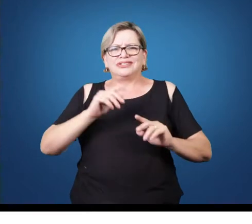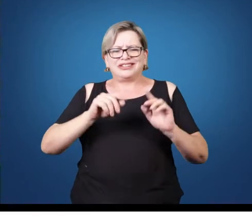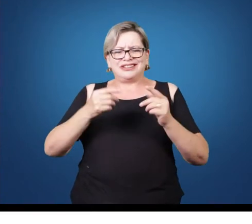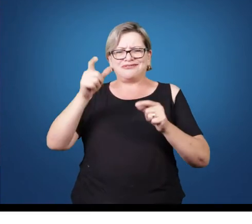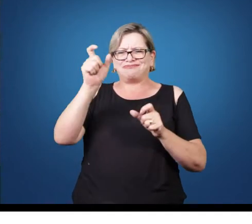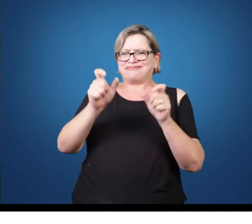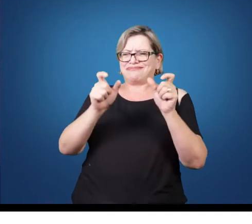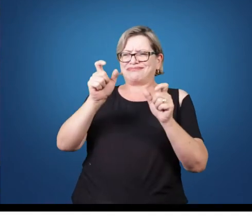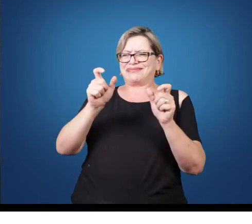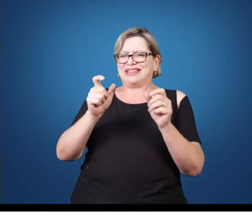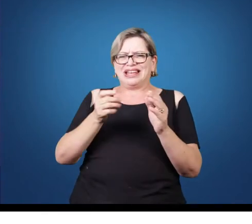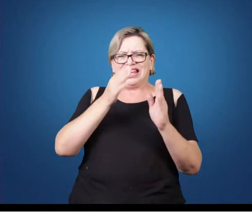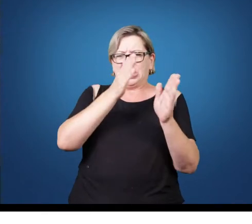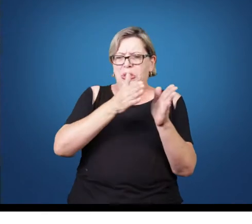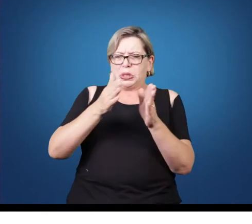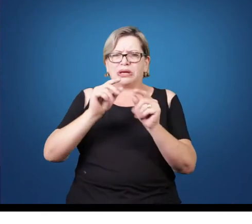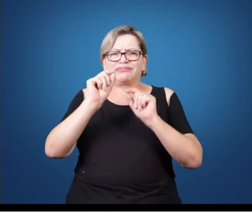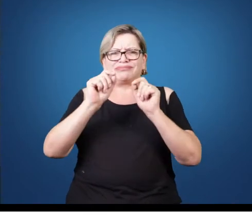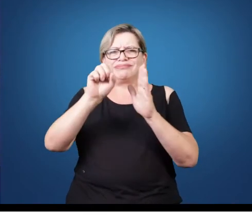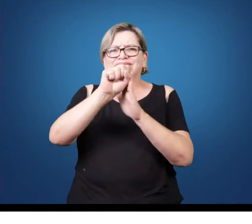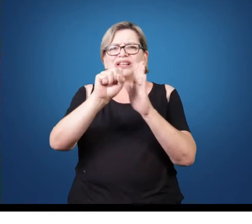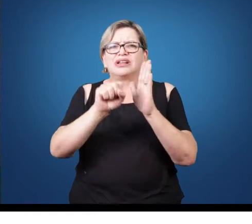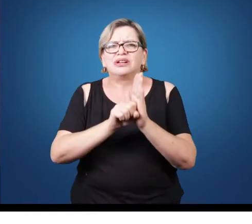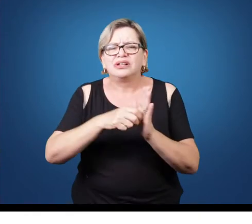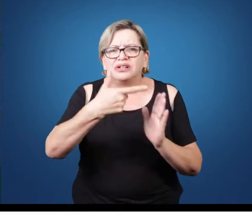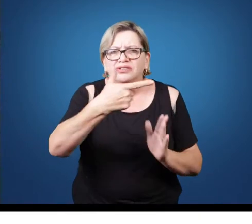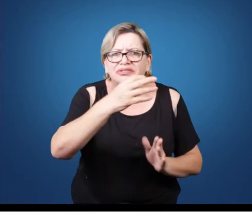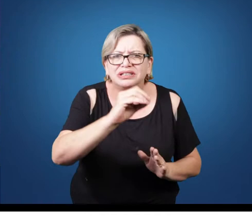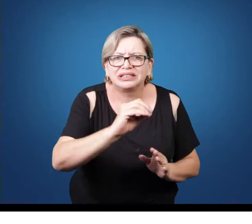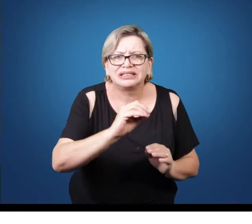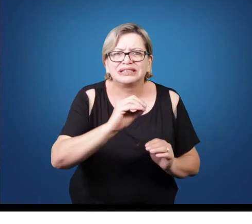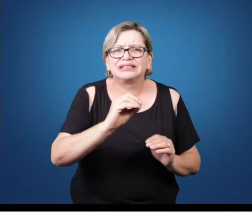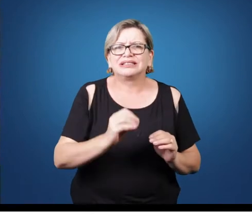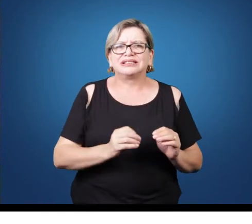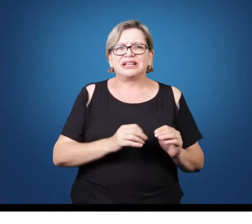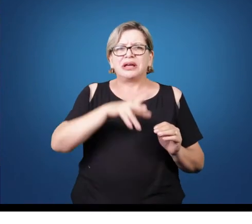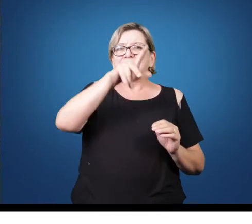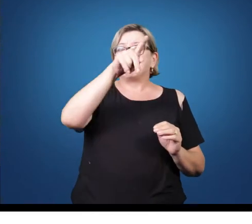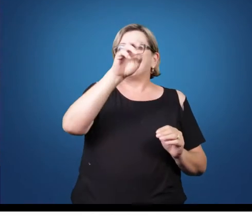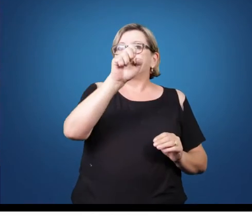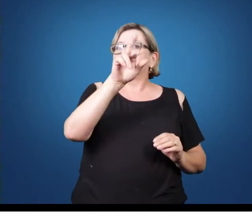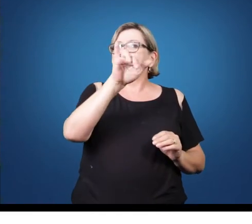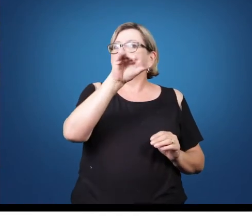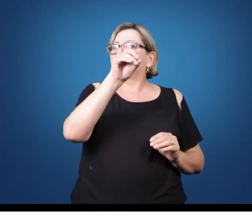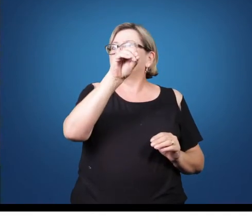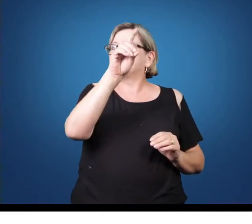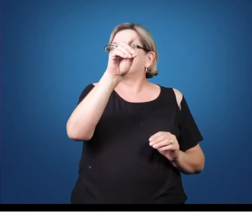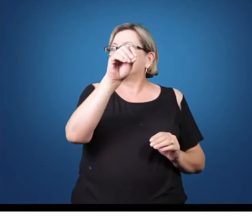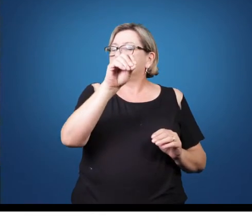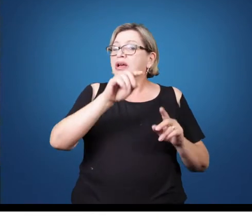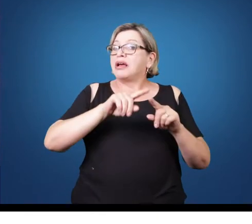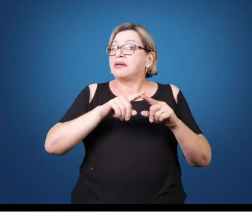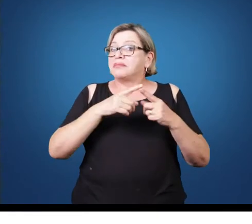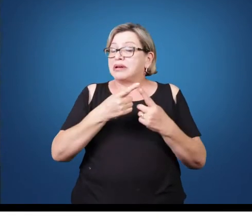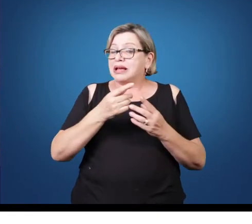distinguir entre períodos do século XX, porque isso seria muito difícil nesse começo. Mas vai ser cobrado de você distinguir que a